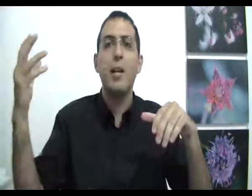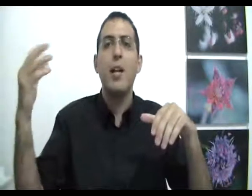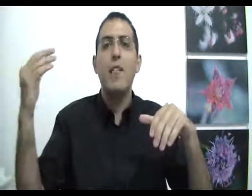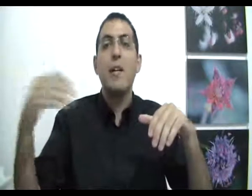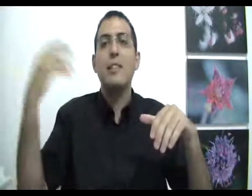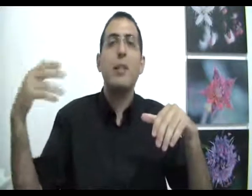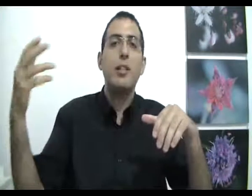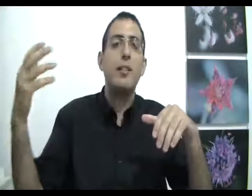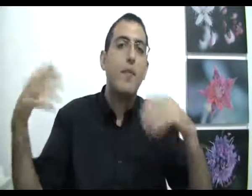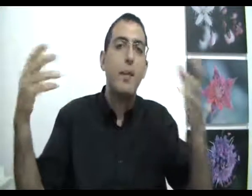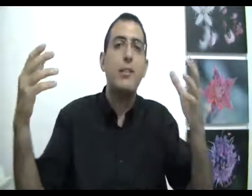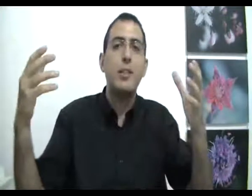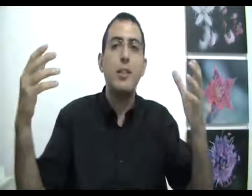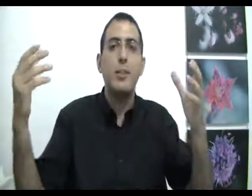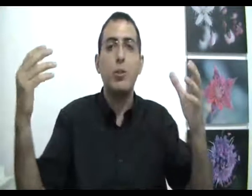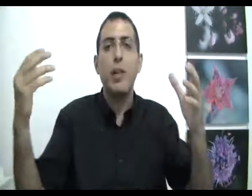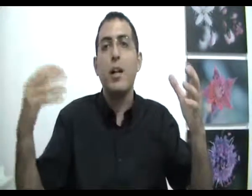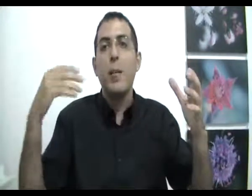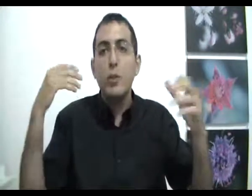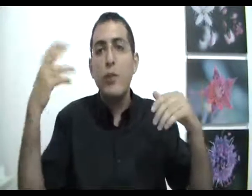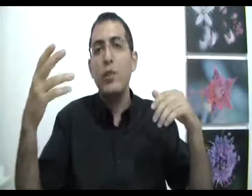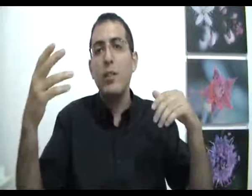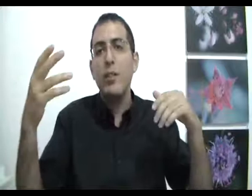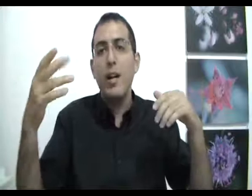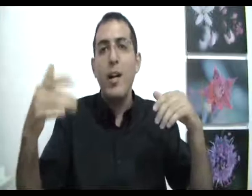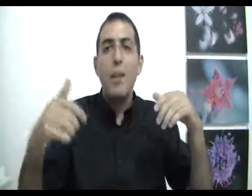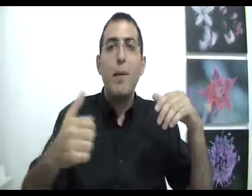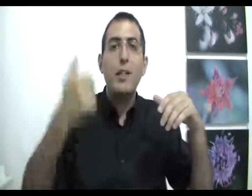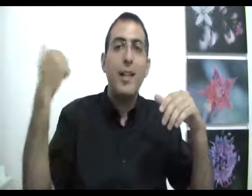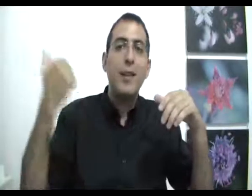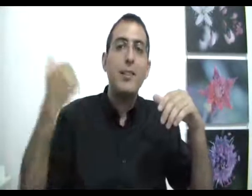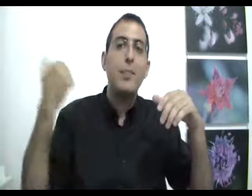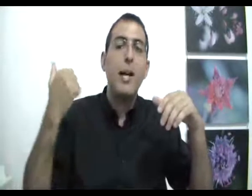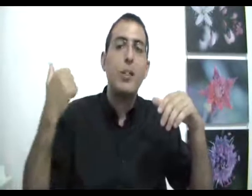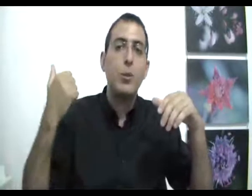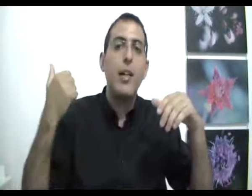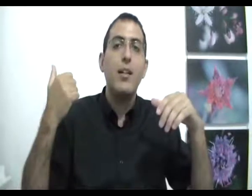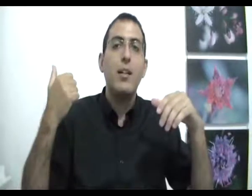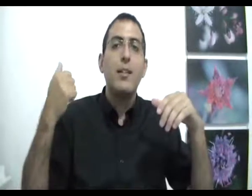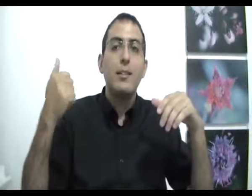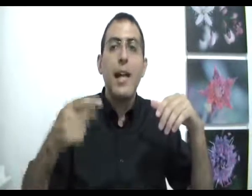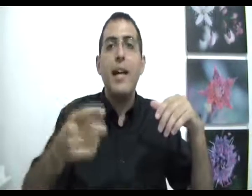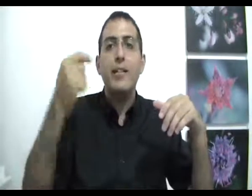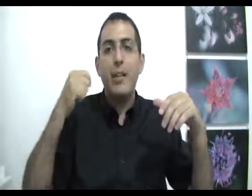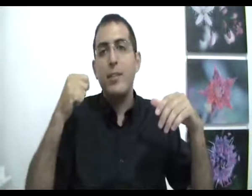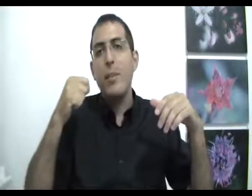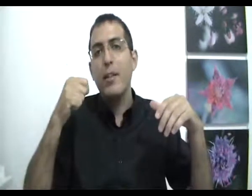ומה הסיבה של הסיבה ומה הסיבה של הסיבה זאת אומרת, בסופו של דבר, מה שקדם לסיבה הראשונה, זה היעדר סיבה.